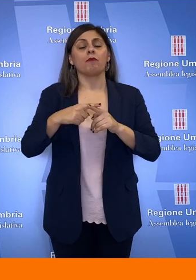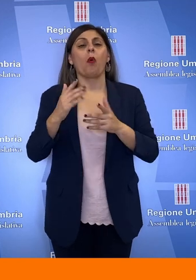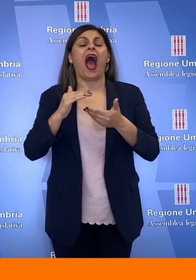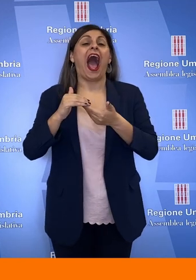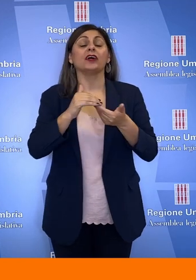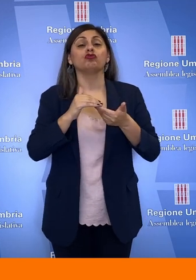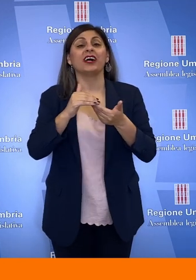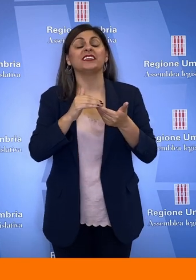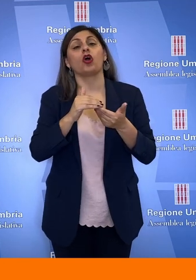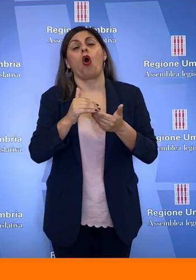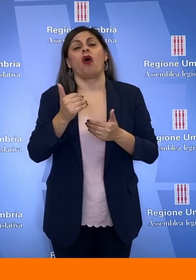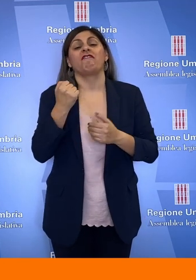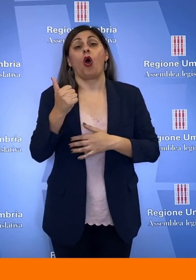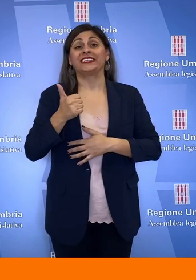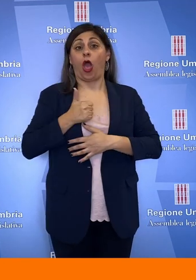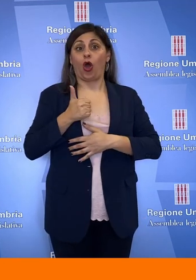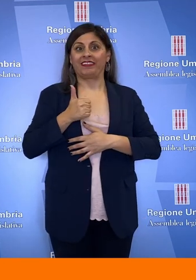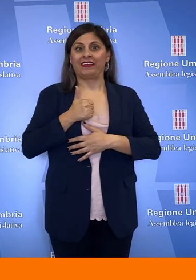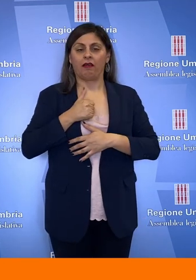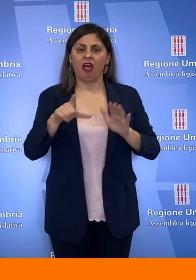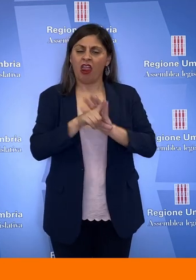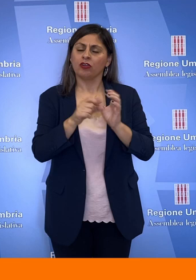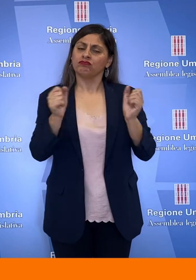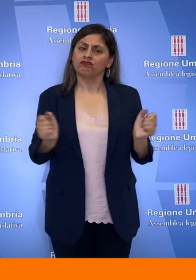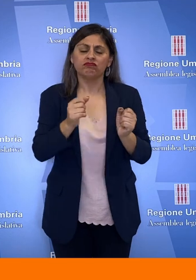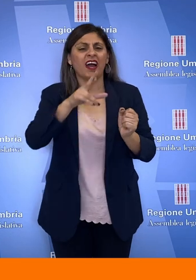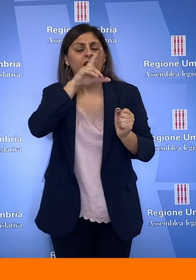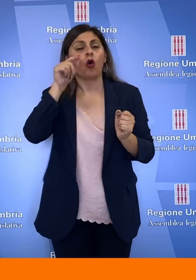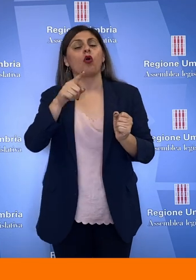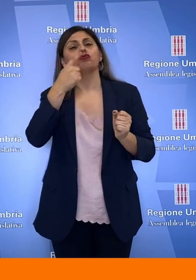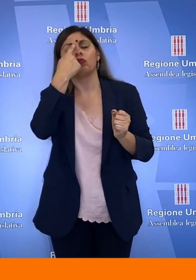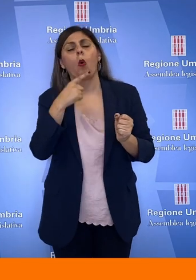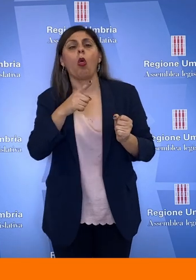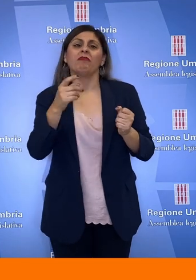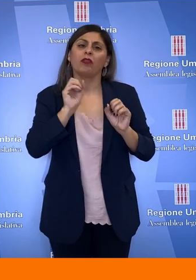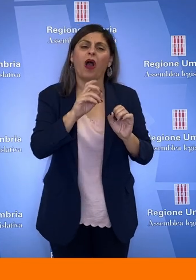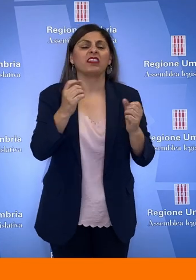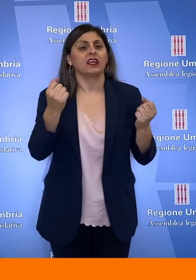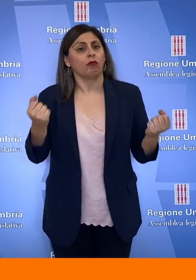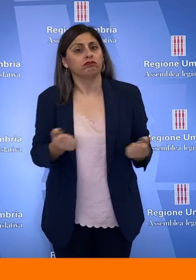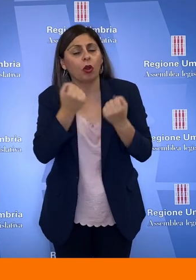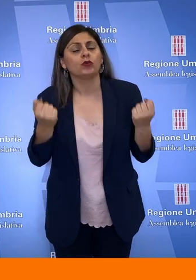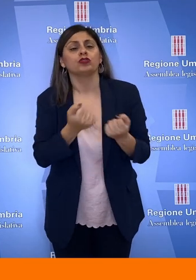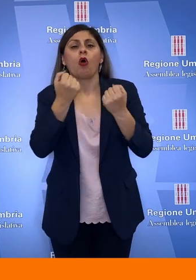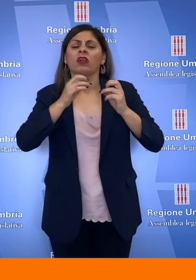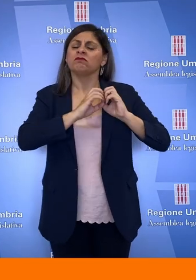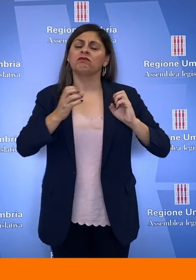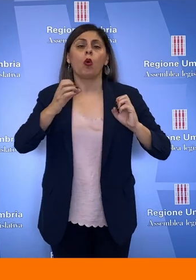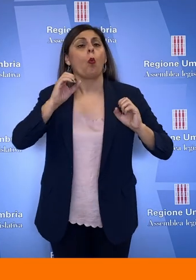associazioni delle forze dell'ordine. La legge riconosce e promuove la funzione sociale, culturale ed educativa e di promozione della